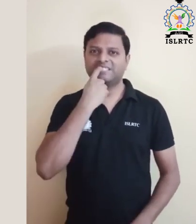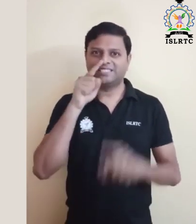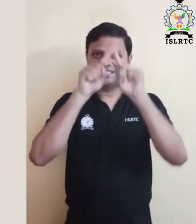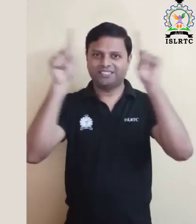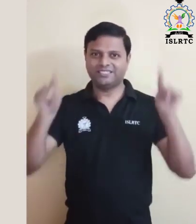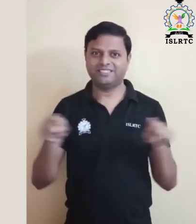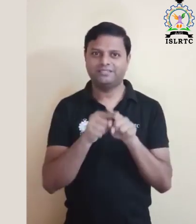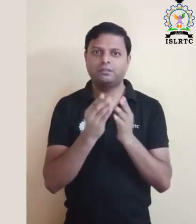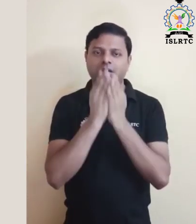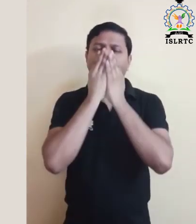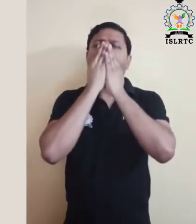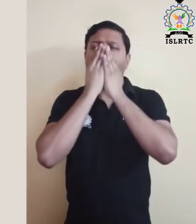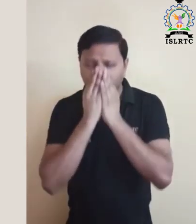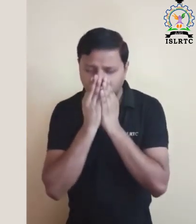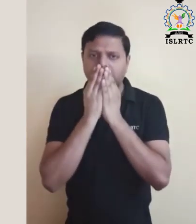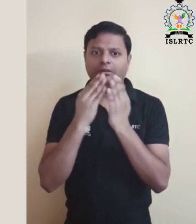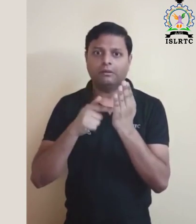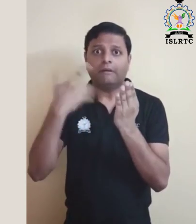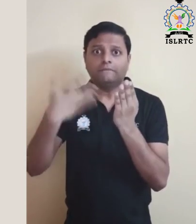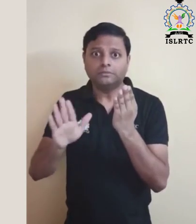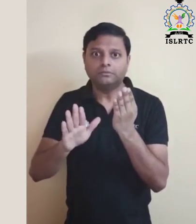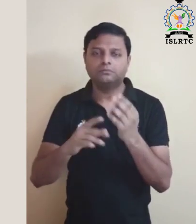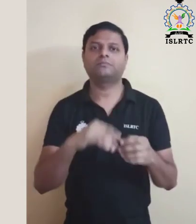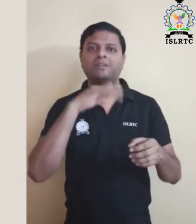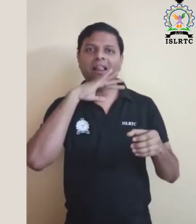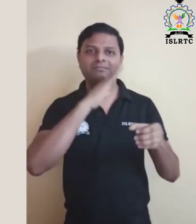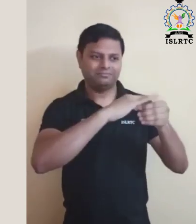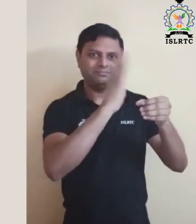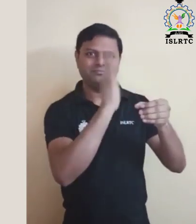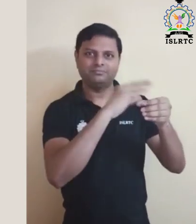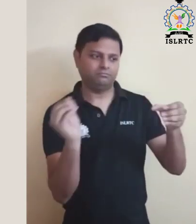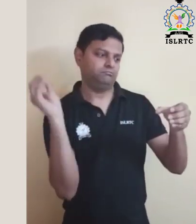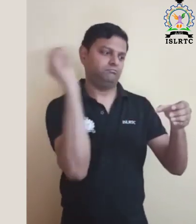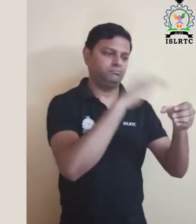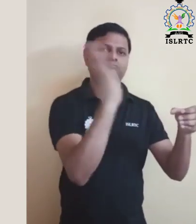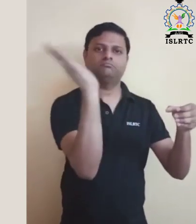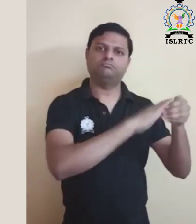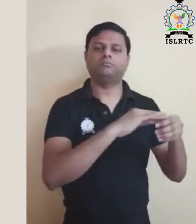टीशू पेपर के प्रयोग के बाद उसे तुरंथ ही किसी बंद डबे में फेक दें